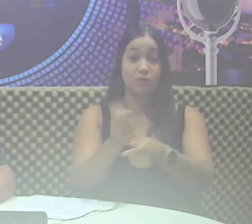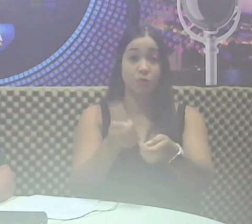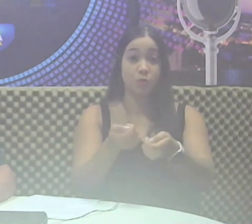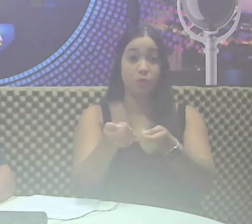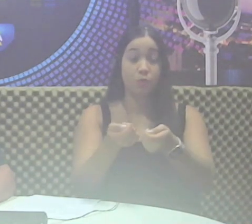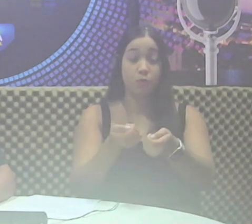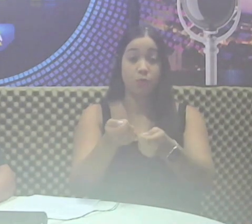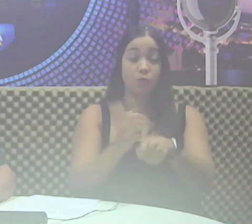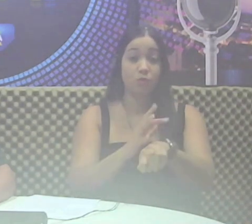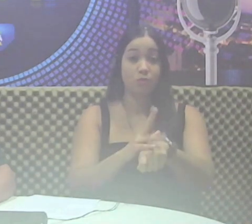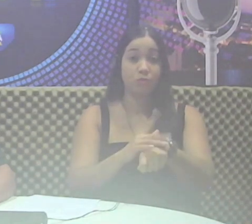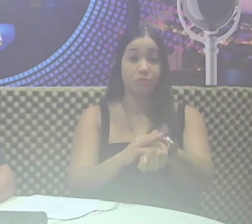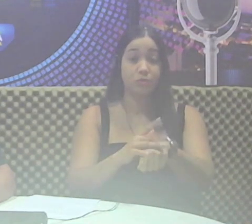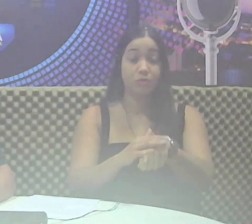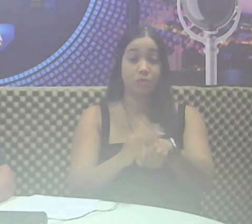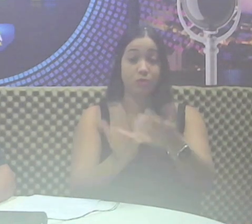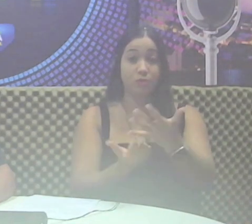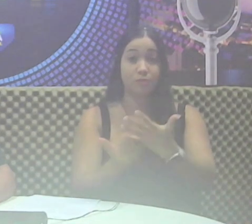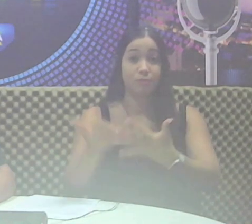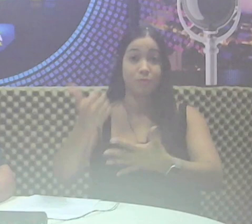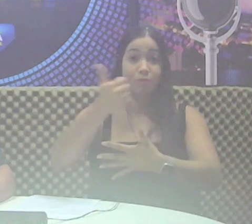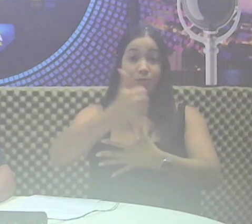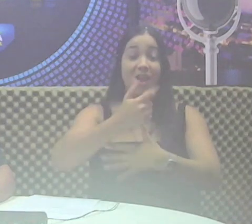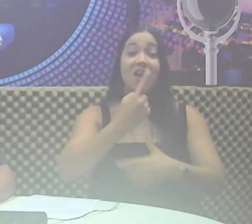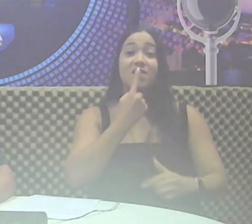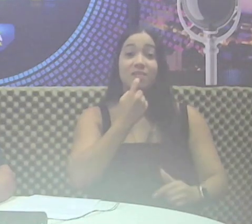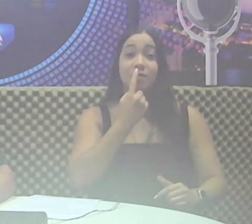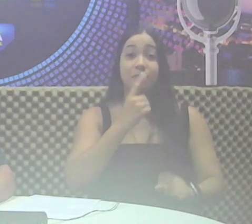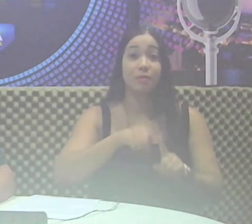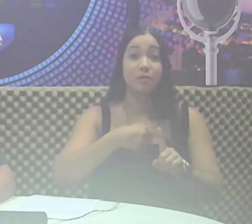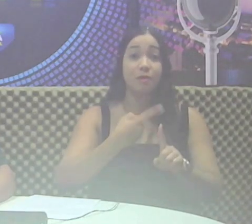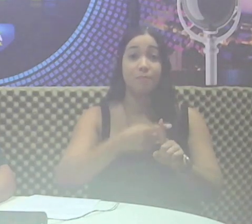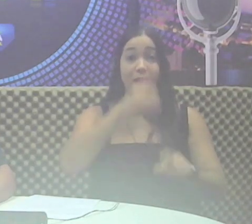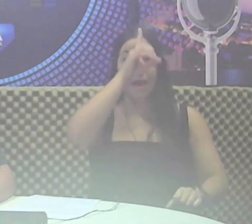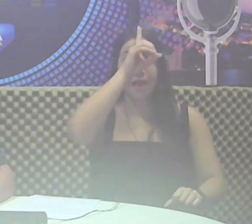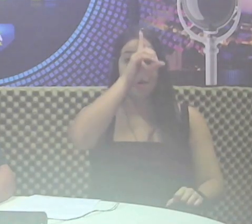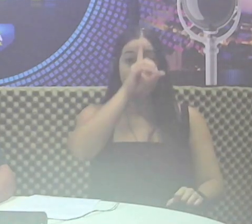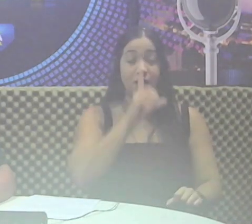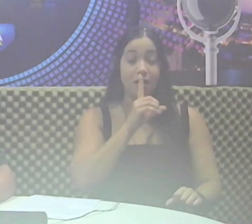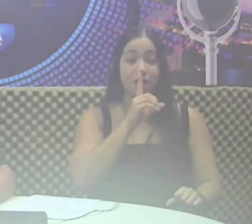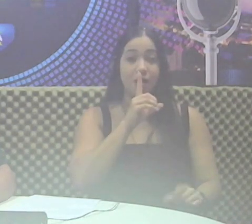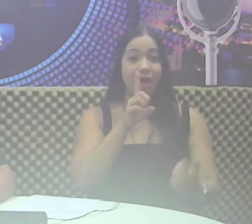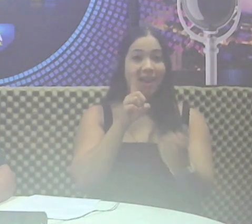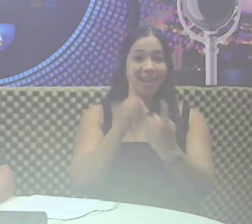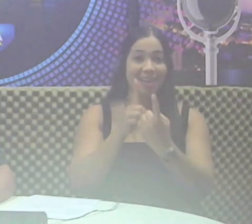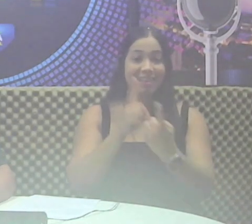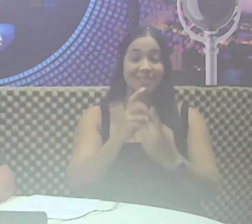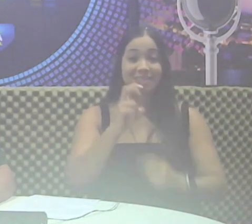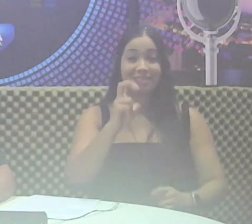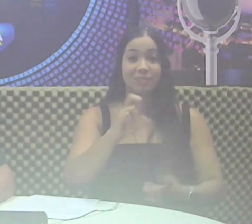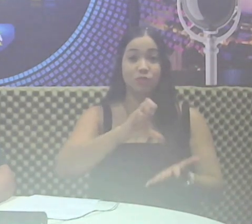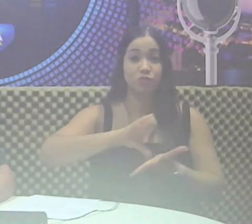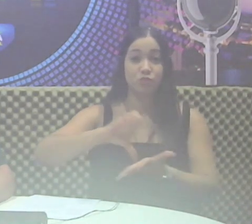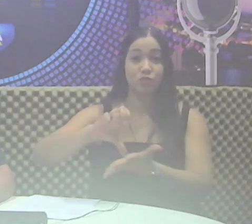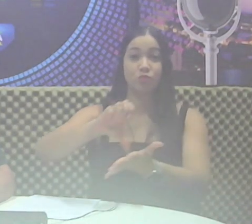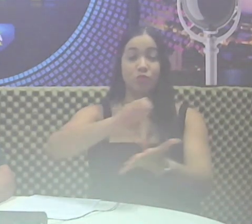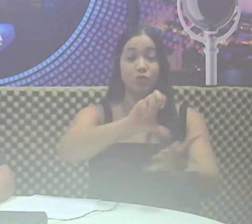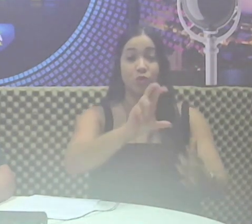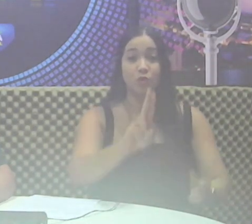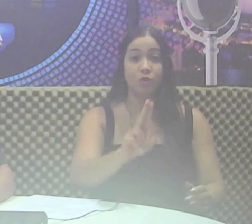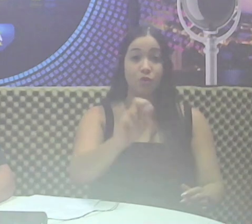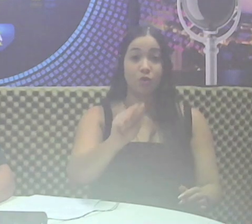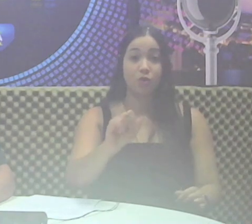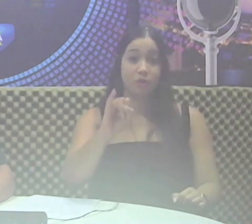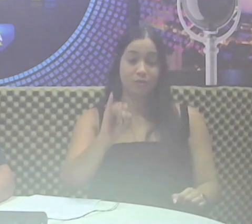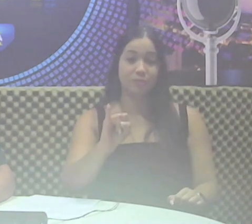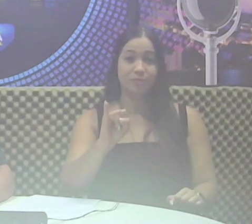Pacientes, com prioridade vermelha e amarela, foram atendidos nas cinco unidades de atendimento integrado que